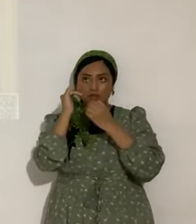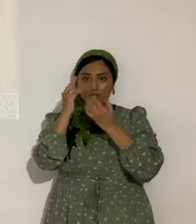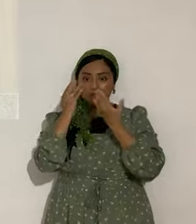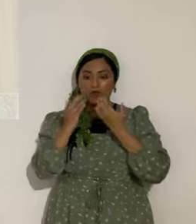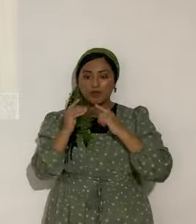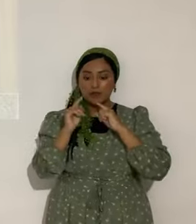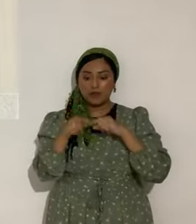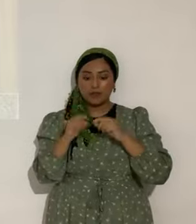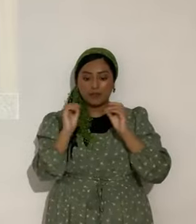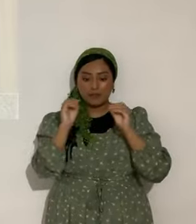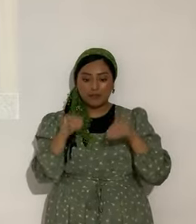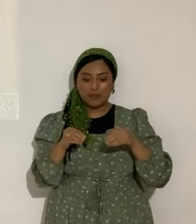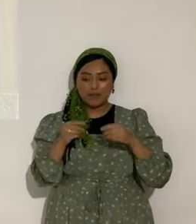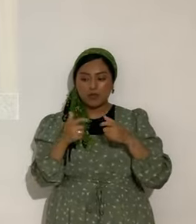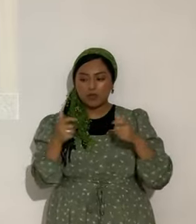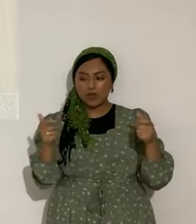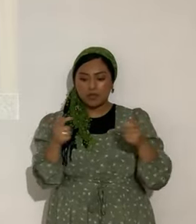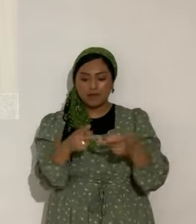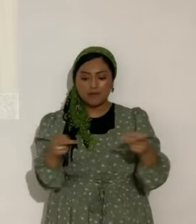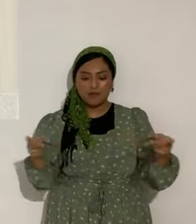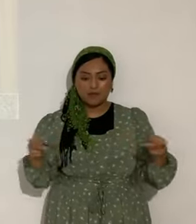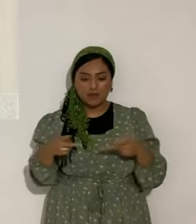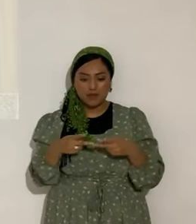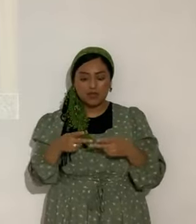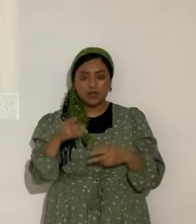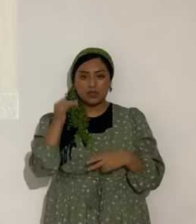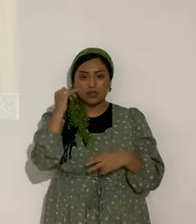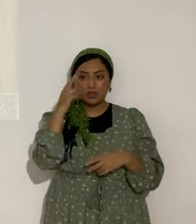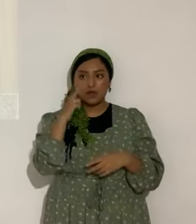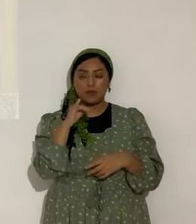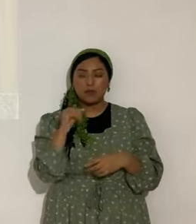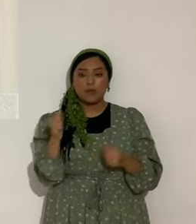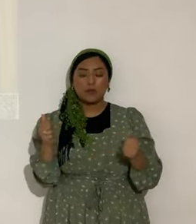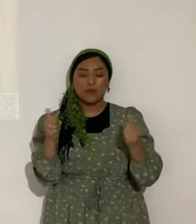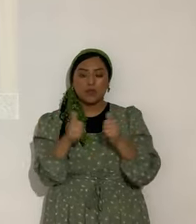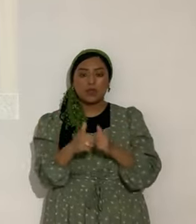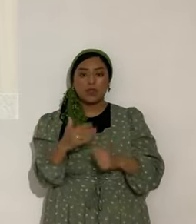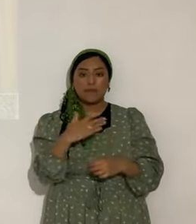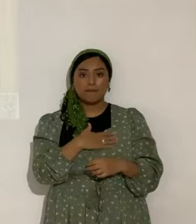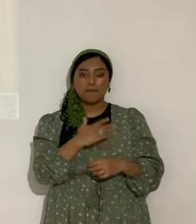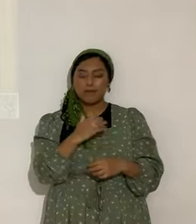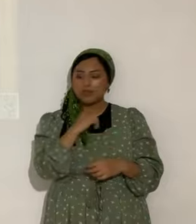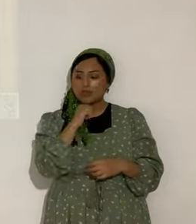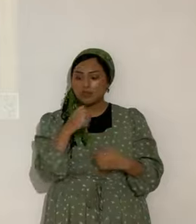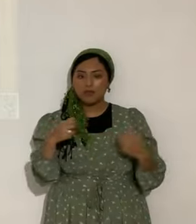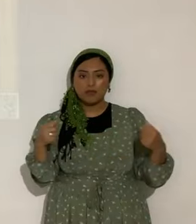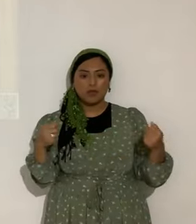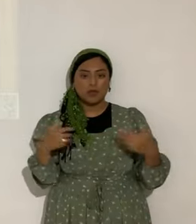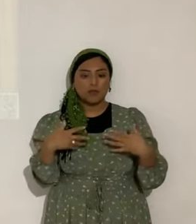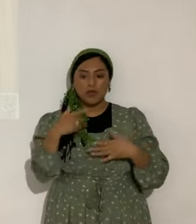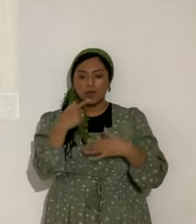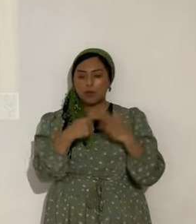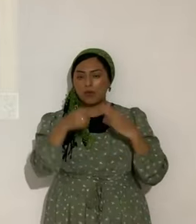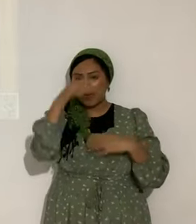poniéndome en lugar espacioso. Yahweh está conmigo. No temeré lo que me pueda hacer el hombre.